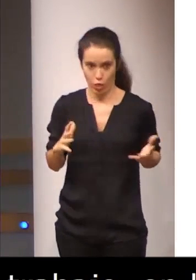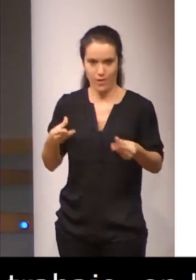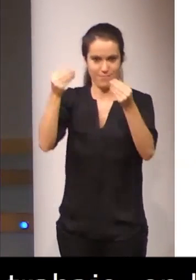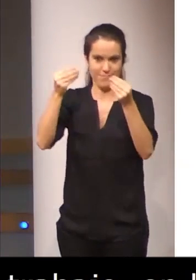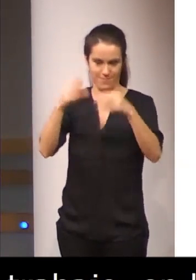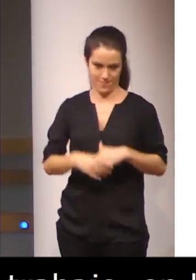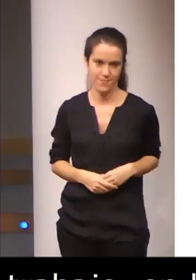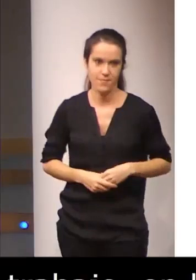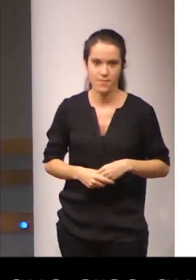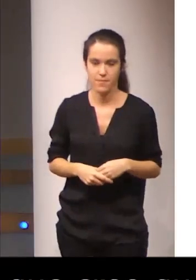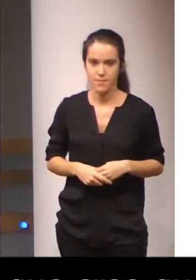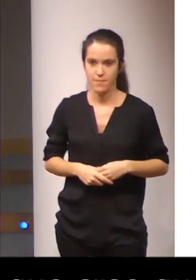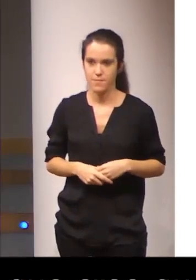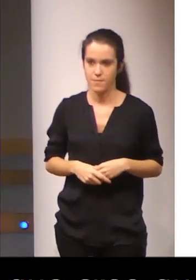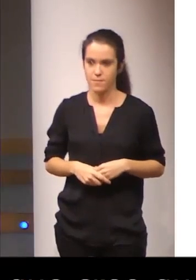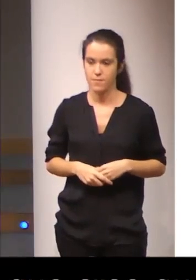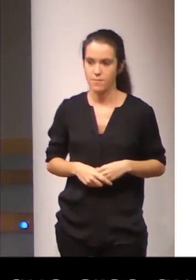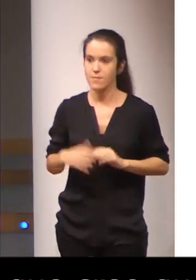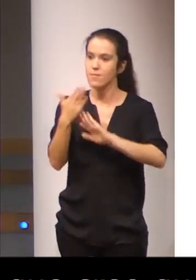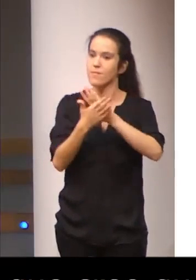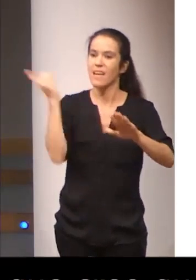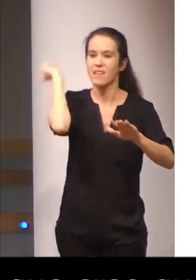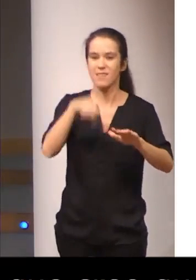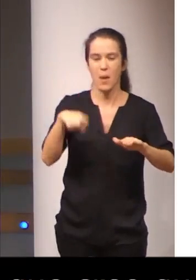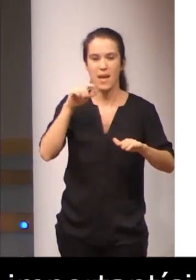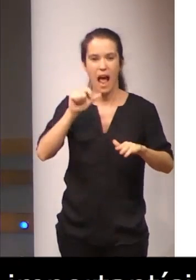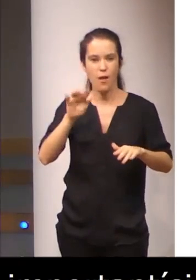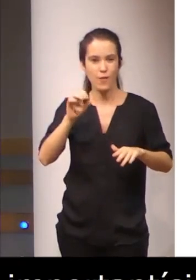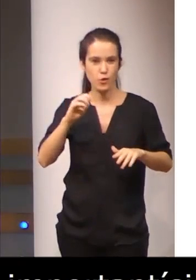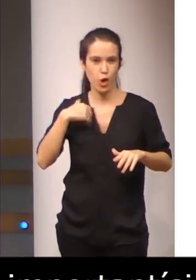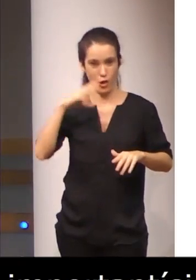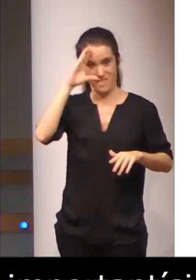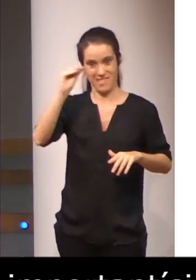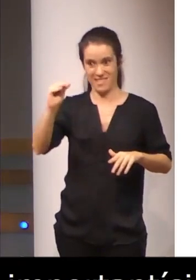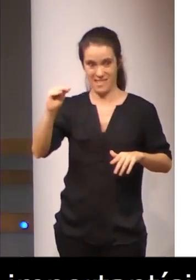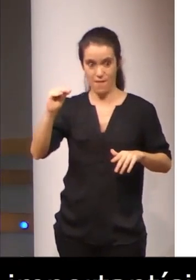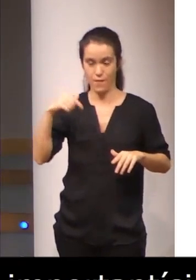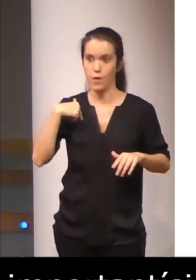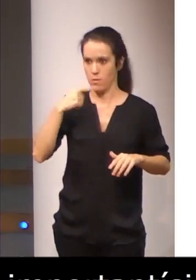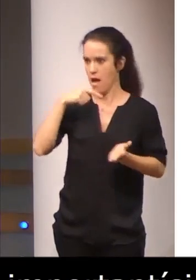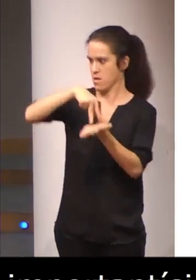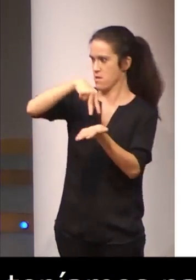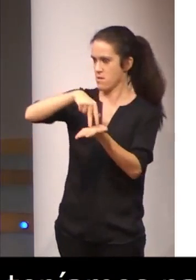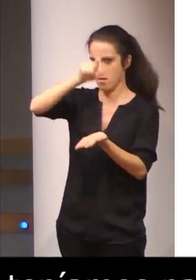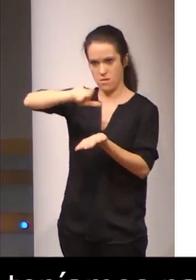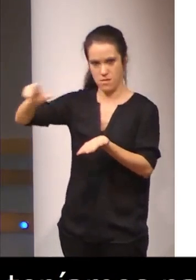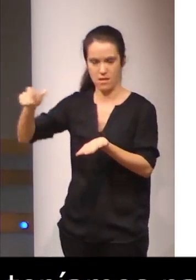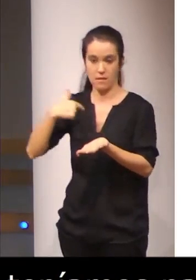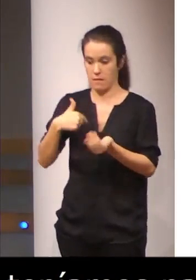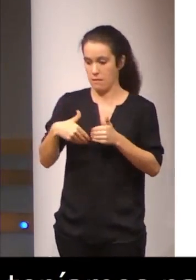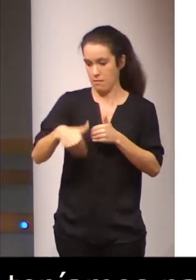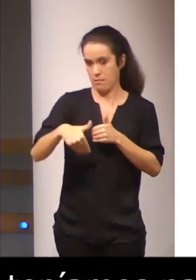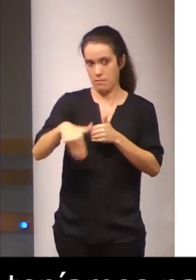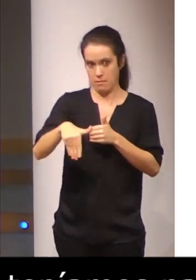Nombro también a la Universidad Alfonso X el Sabio, cuyos representantes están aquí, que también van a activar en breve,